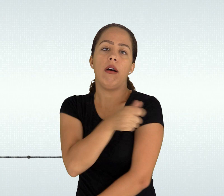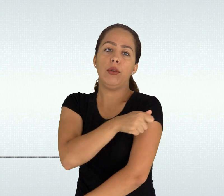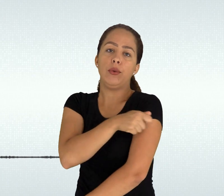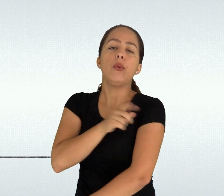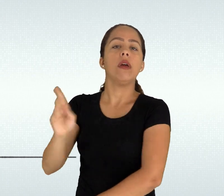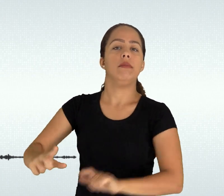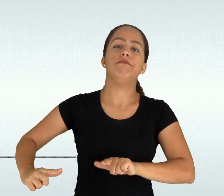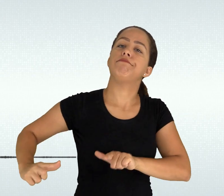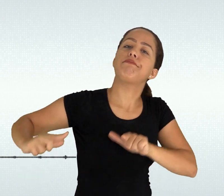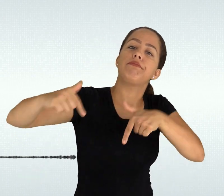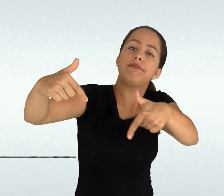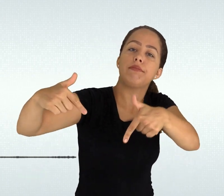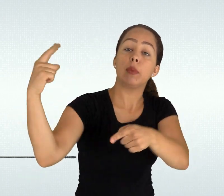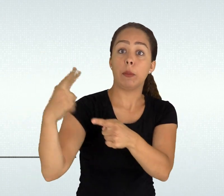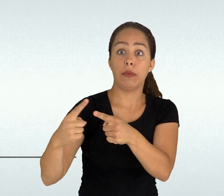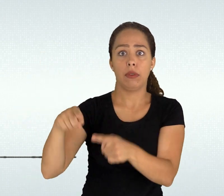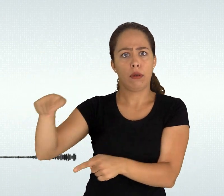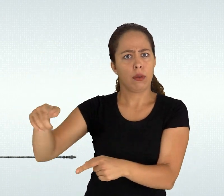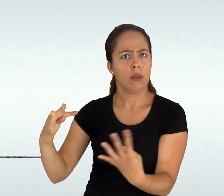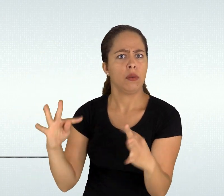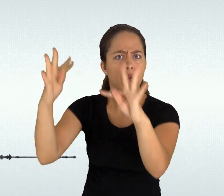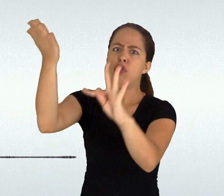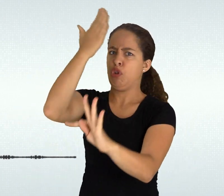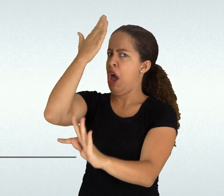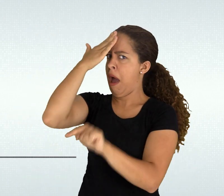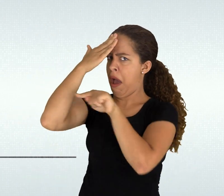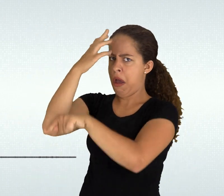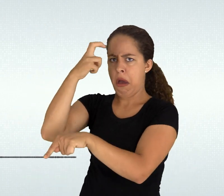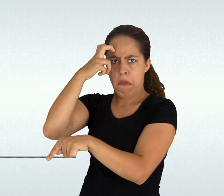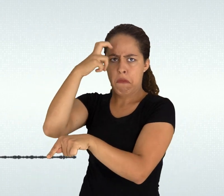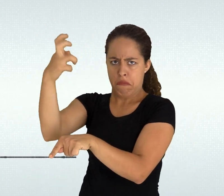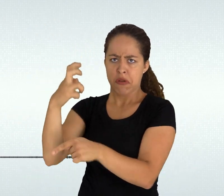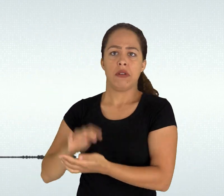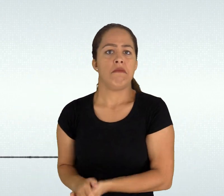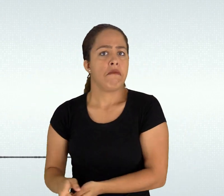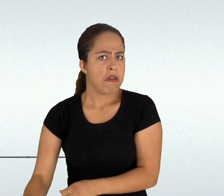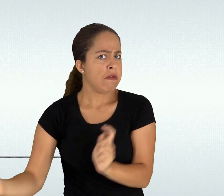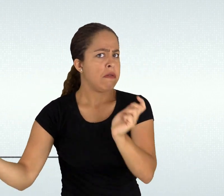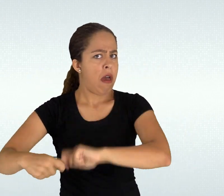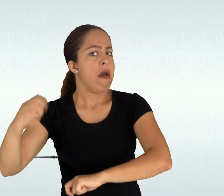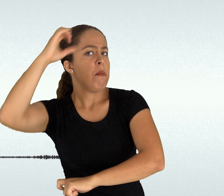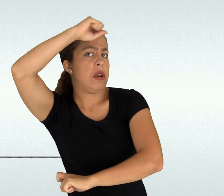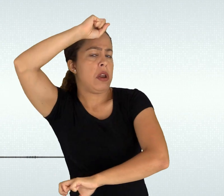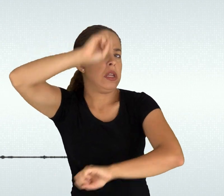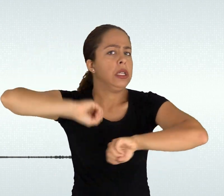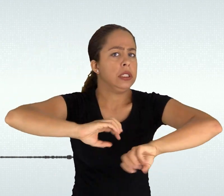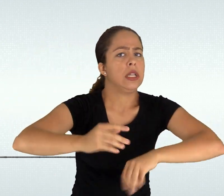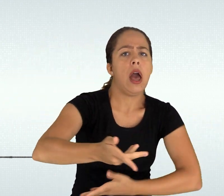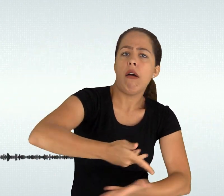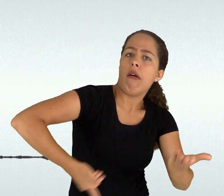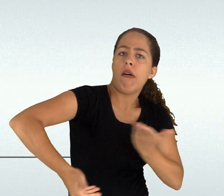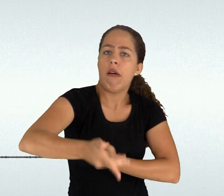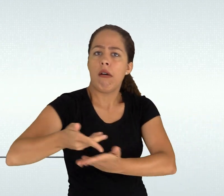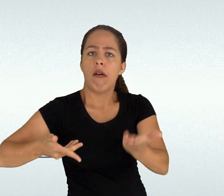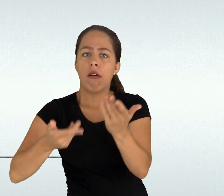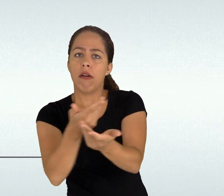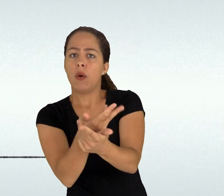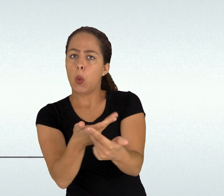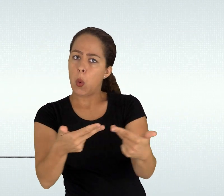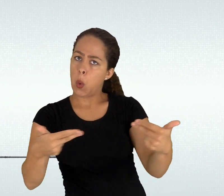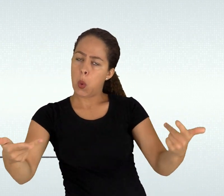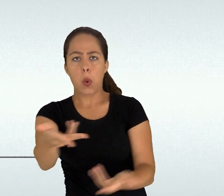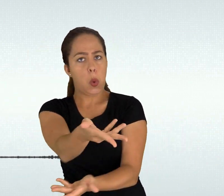para este contexto de grande elevação da produção de conhecimento que transforma o papel da escola e de seus agentes